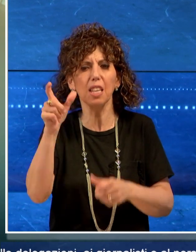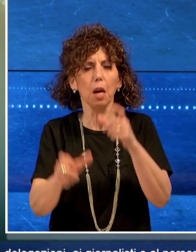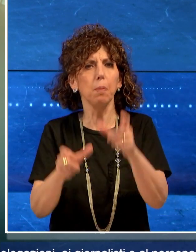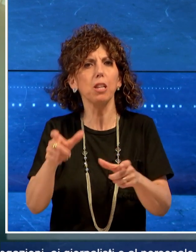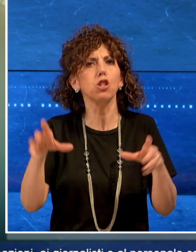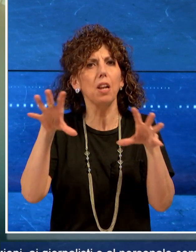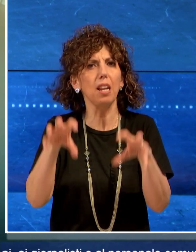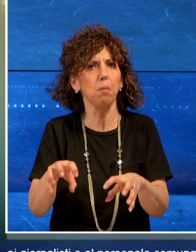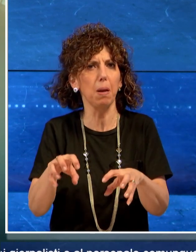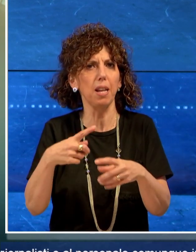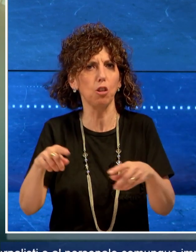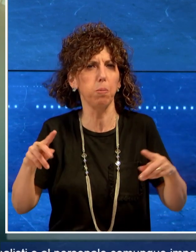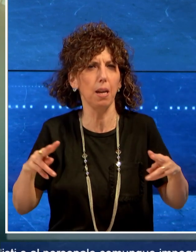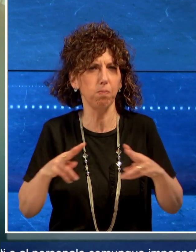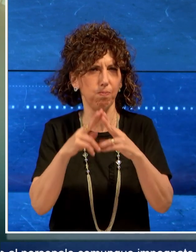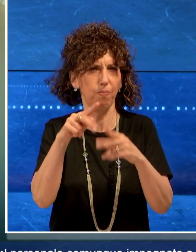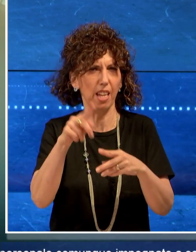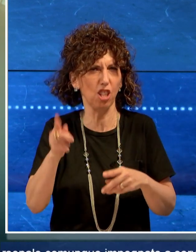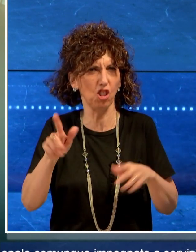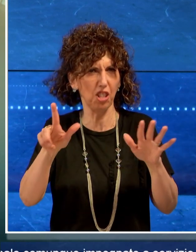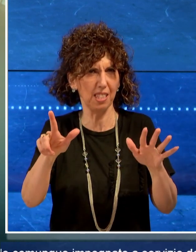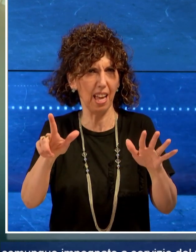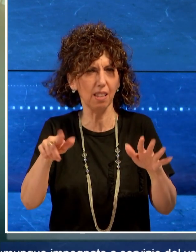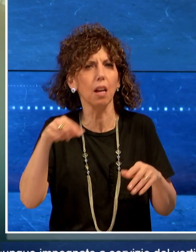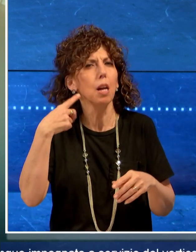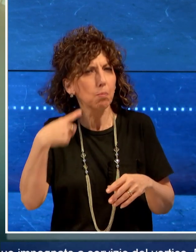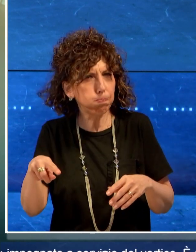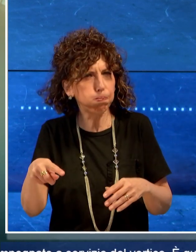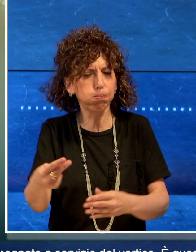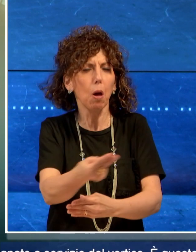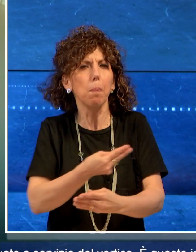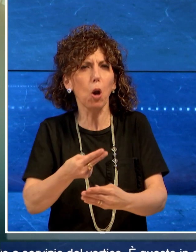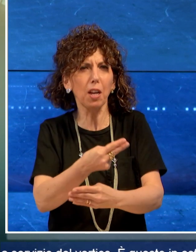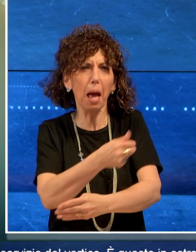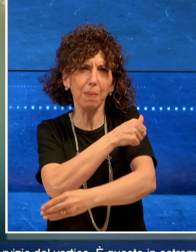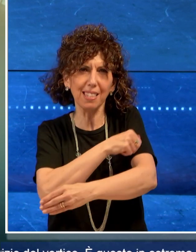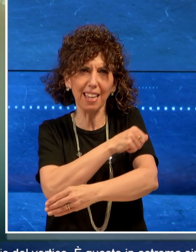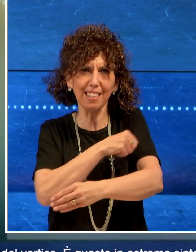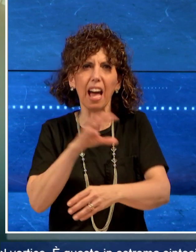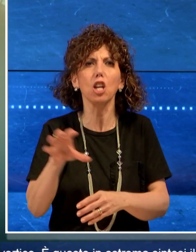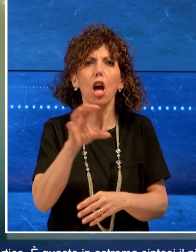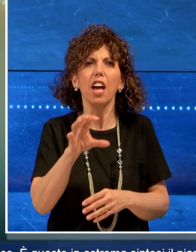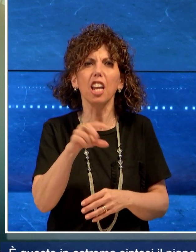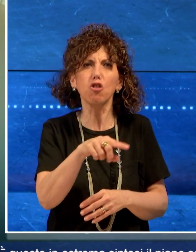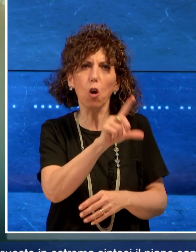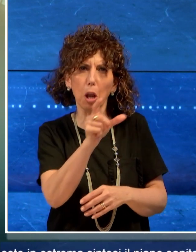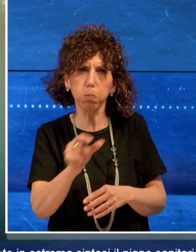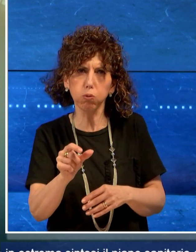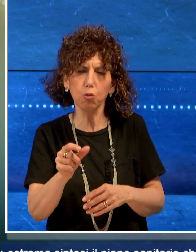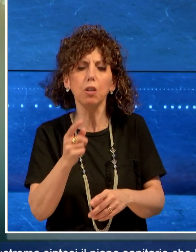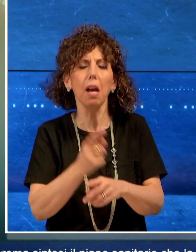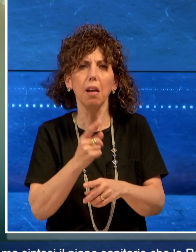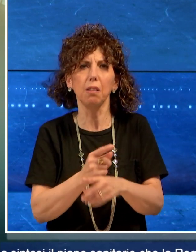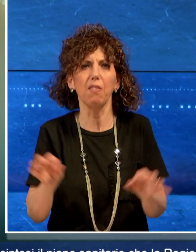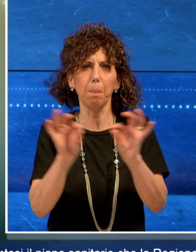servizio del Vertice. E questo in estrema sintesi il piano sanitario che la Regione ha in vista